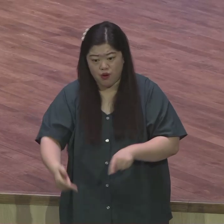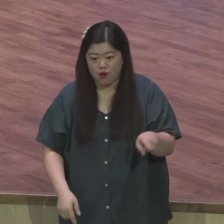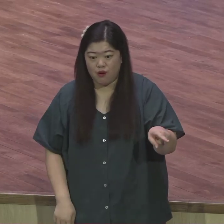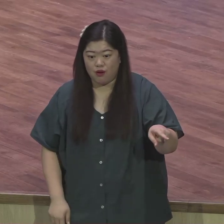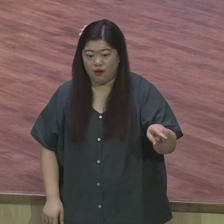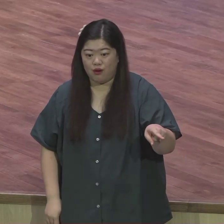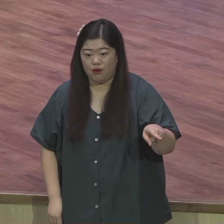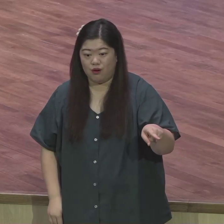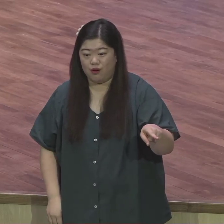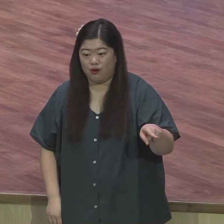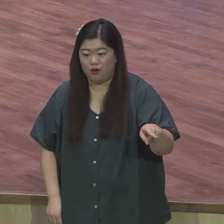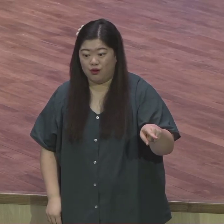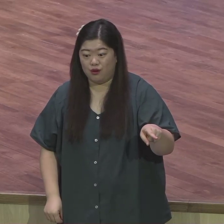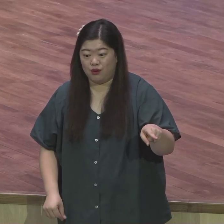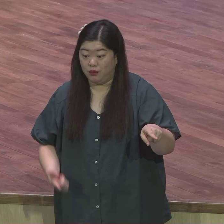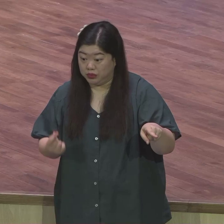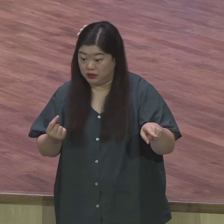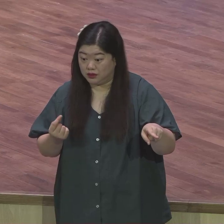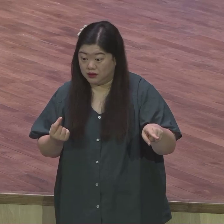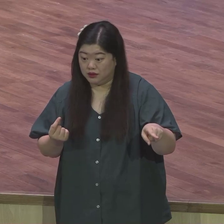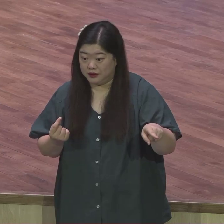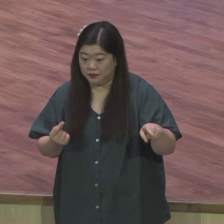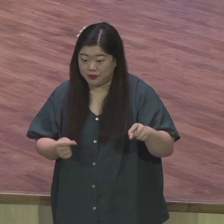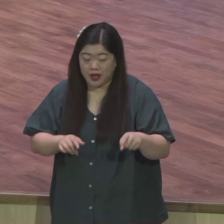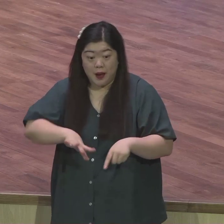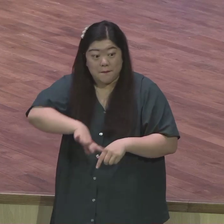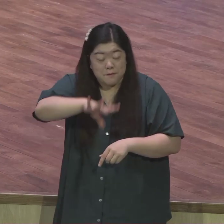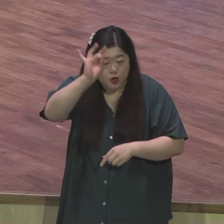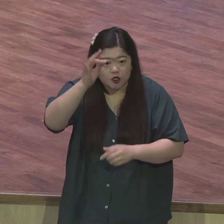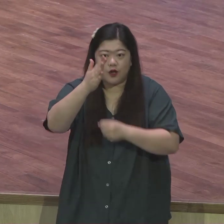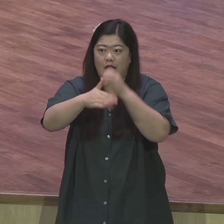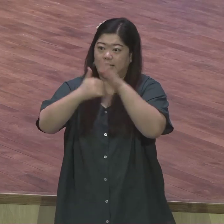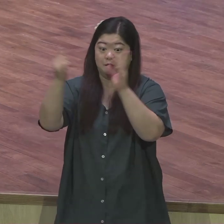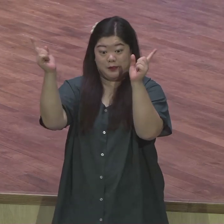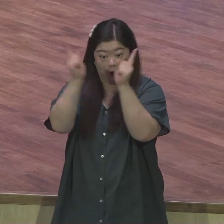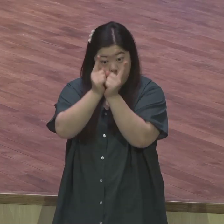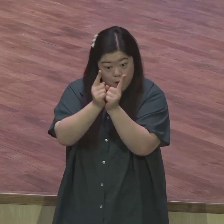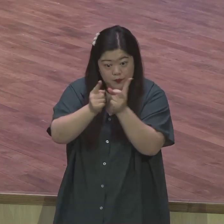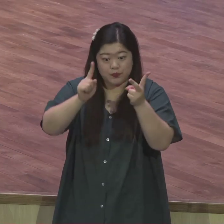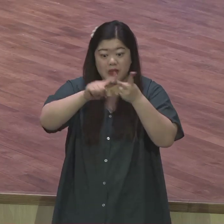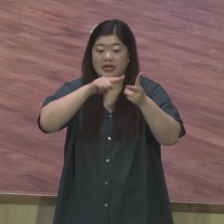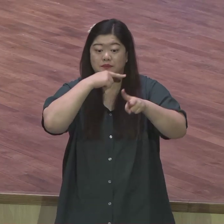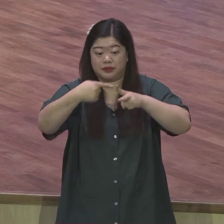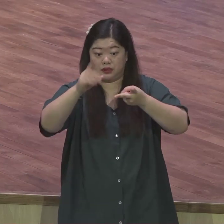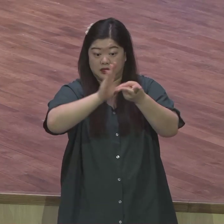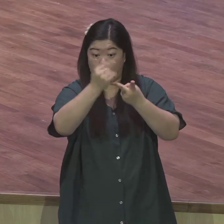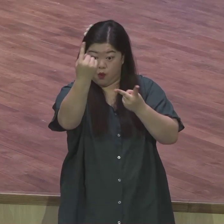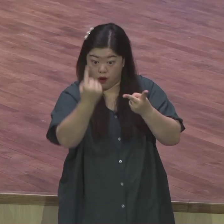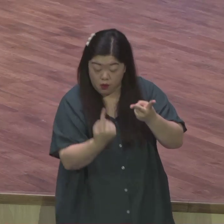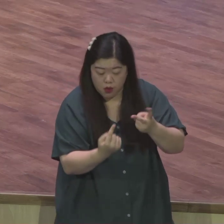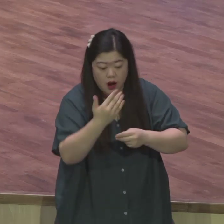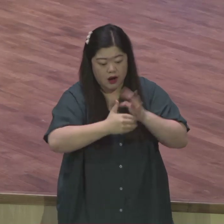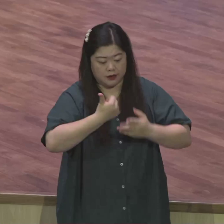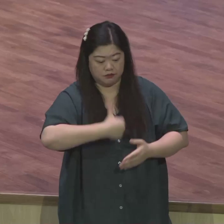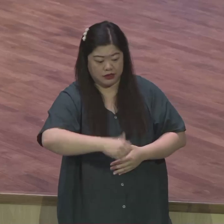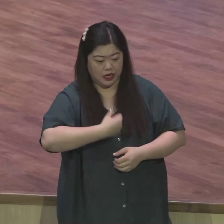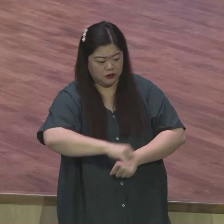어느 누구보다도 먼저 예수 그리스도를 믿음으로 하나님의 자녀의 신문과 권세를 누릴 수가